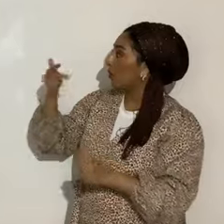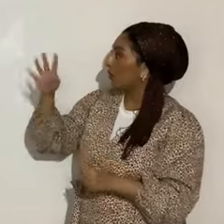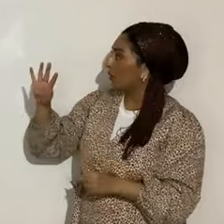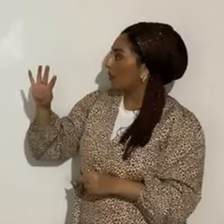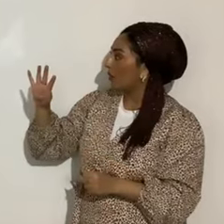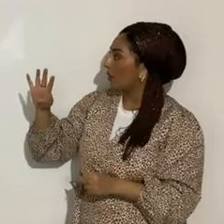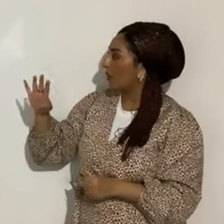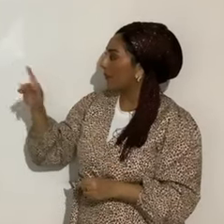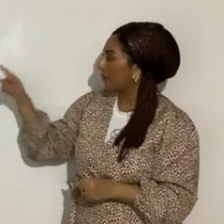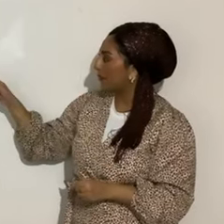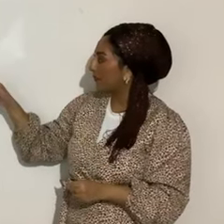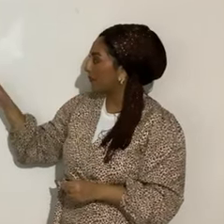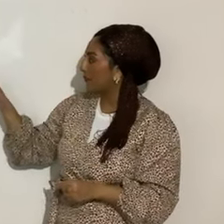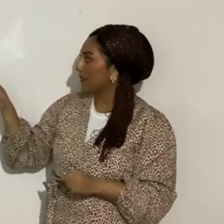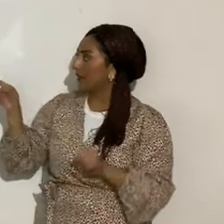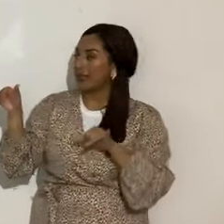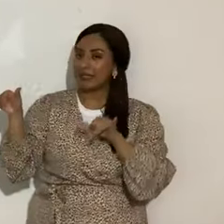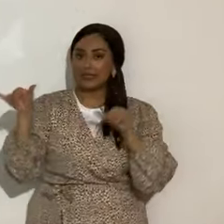por favor, la misma posición,